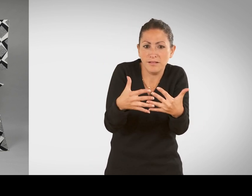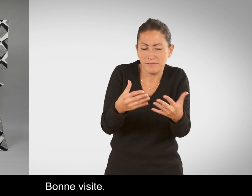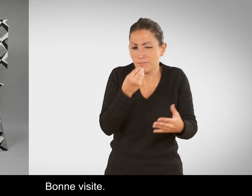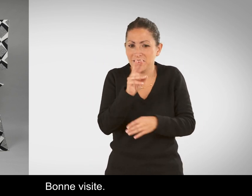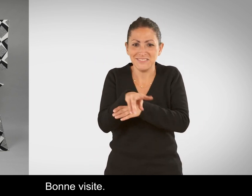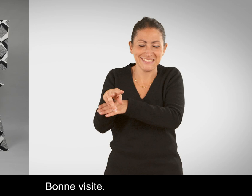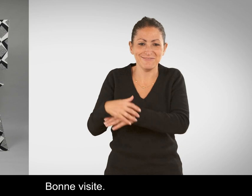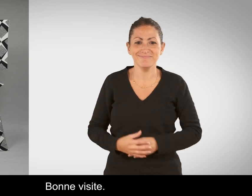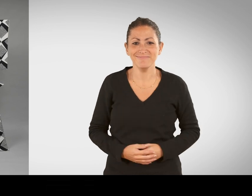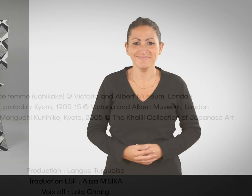Bonne visite !